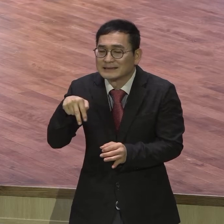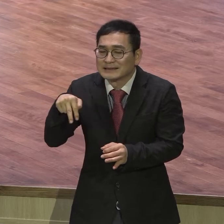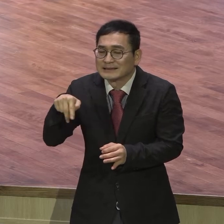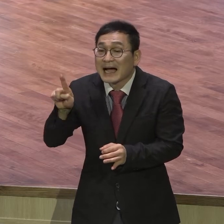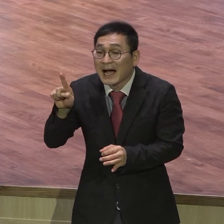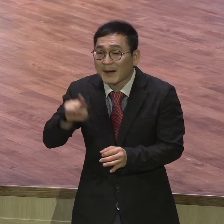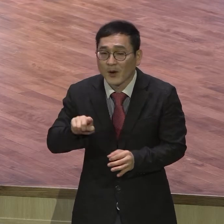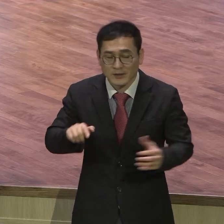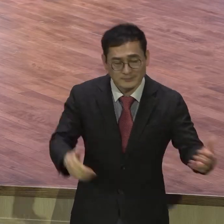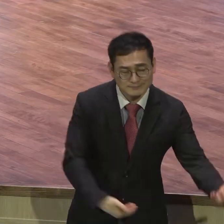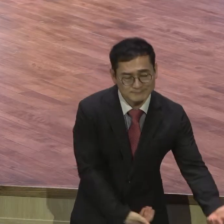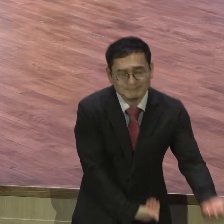안는다가 아니고